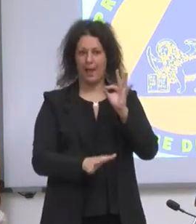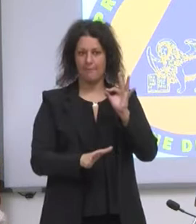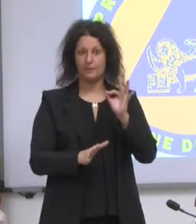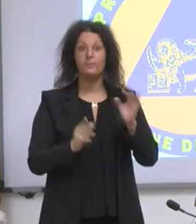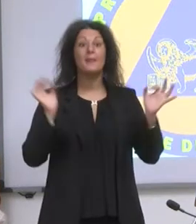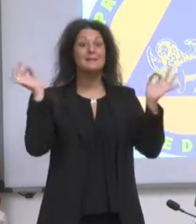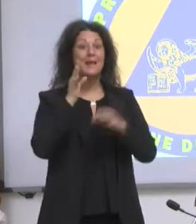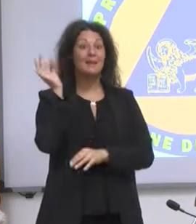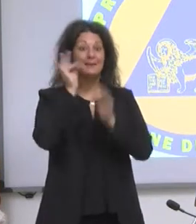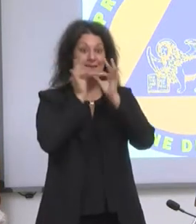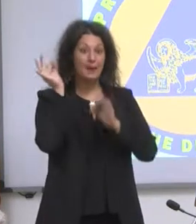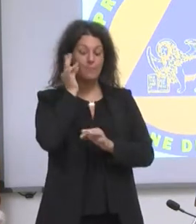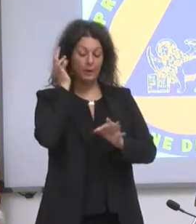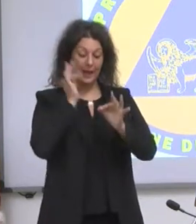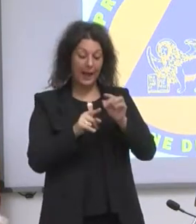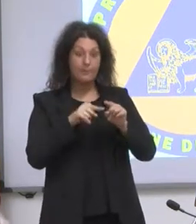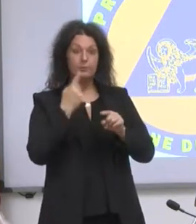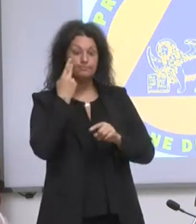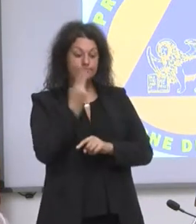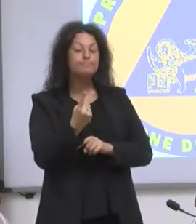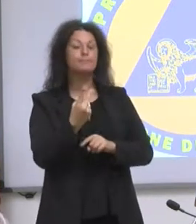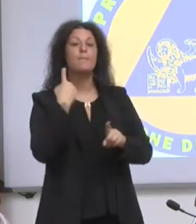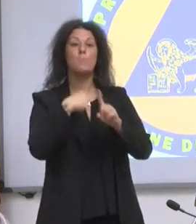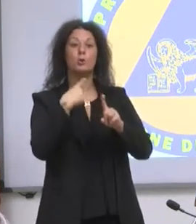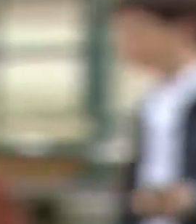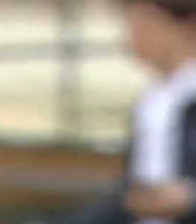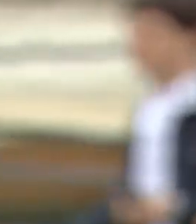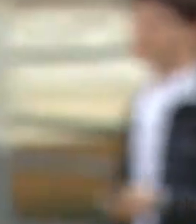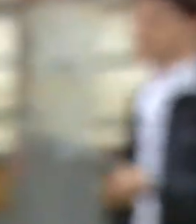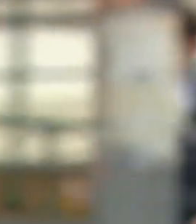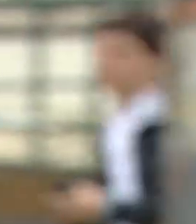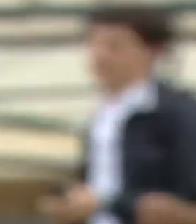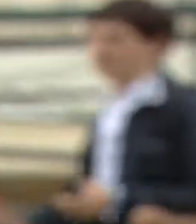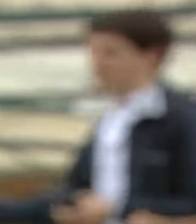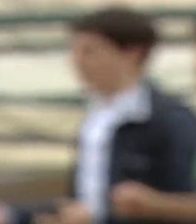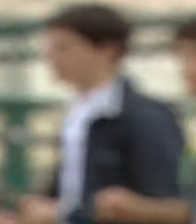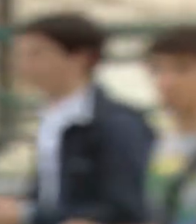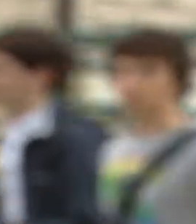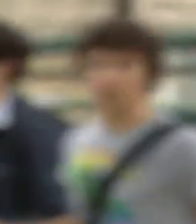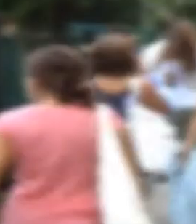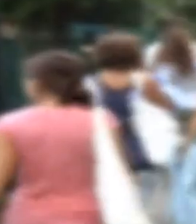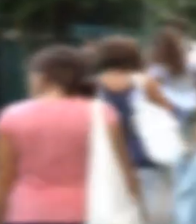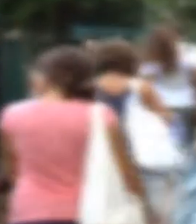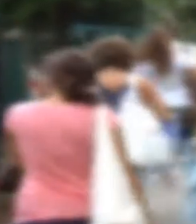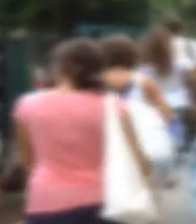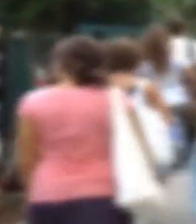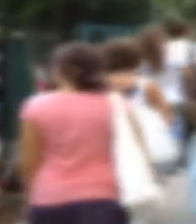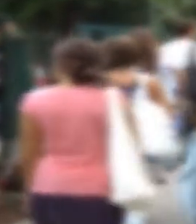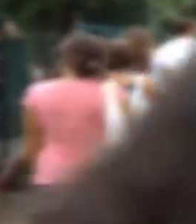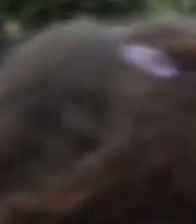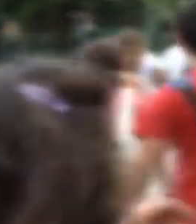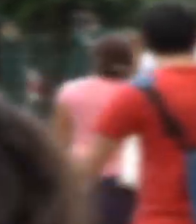positivo, si fa la diagnosi con il tampone di biologia molecolare. E' questa una delle fasi più delicate e temute dai